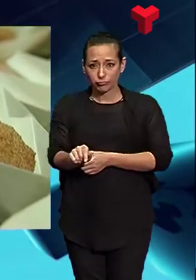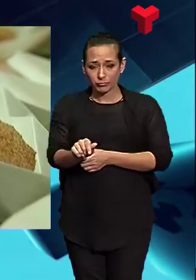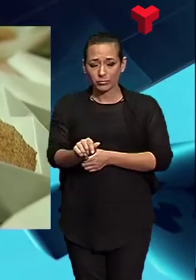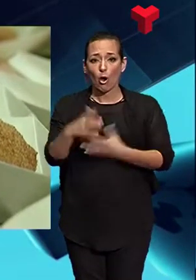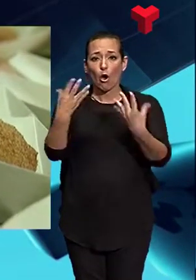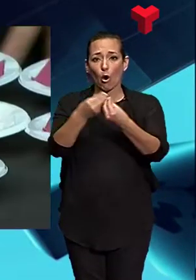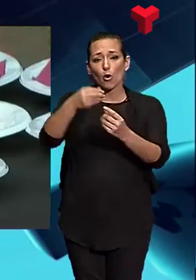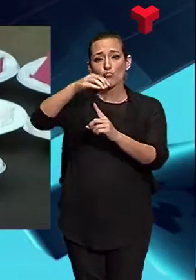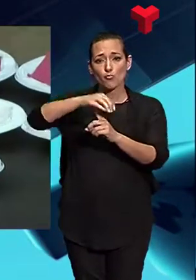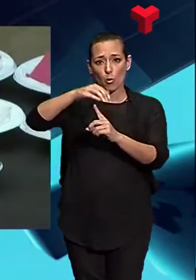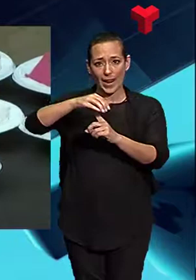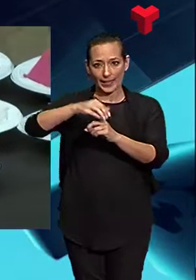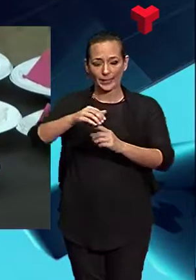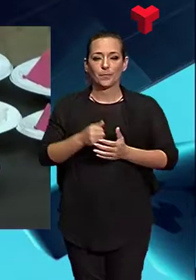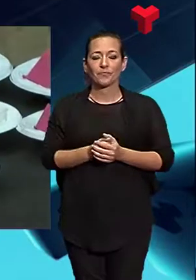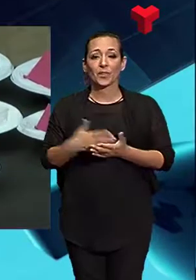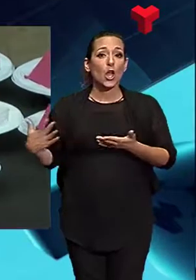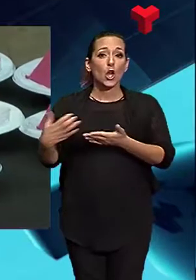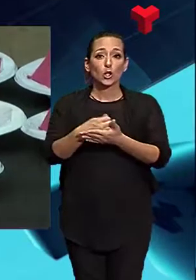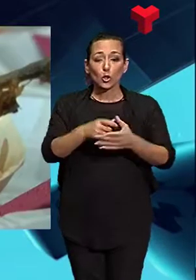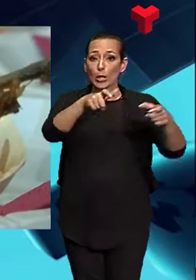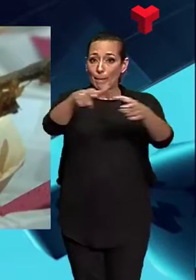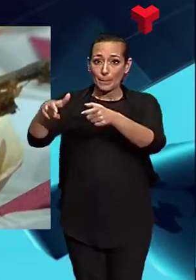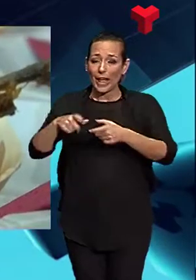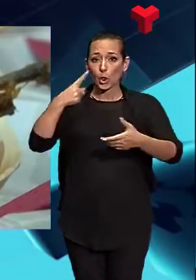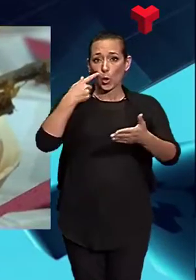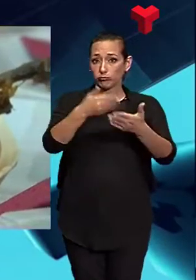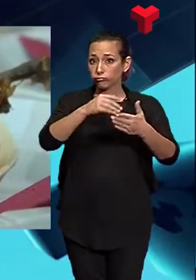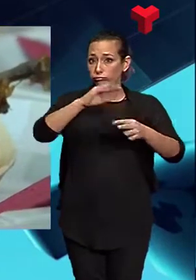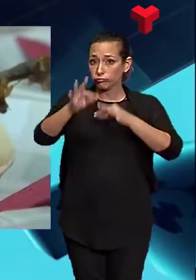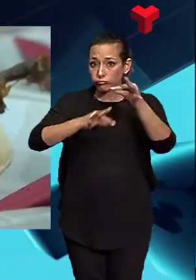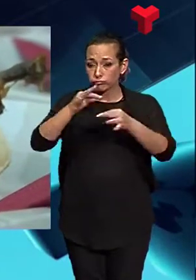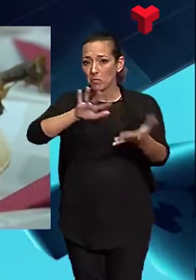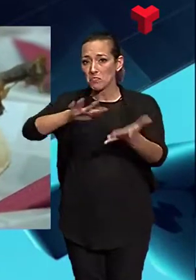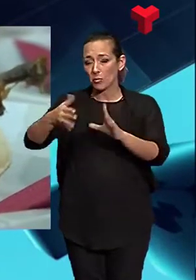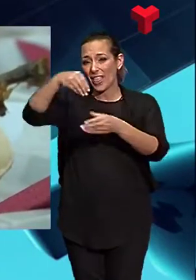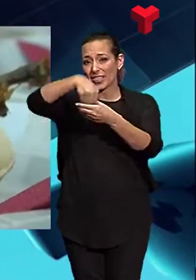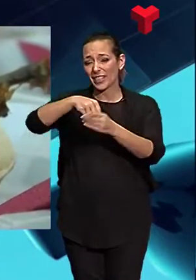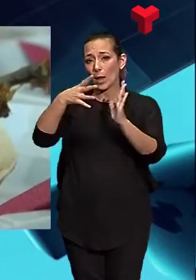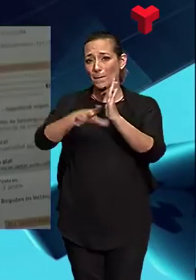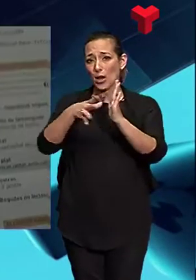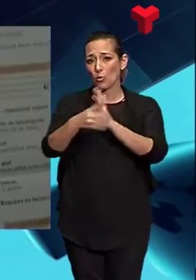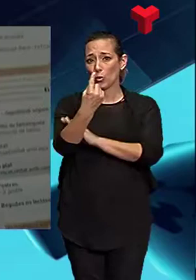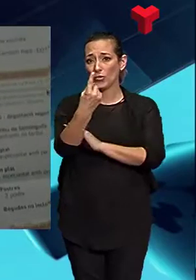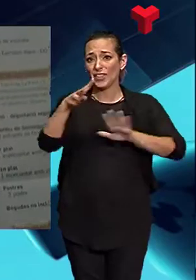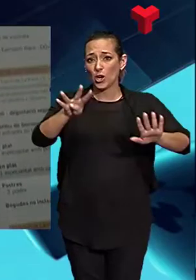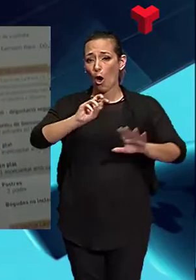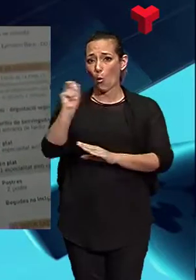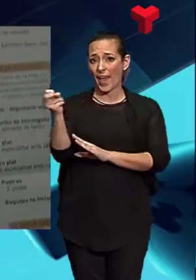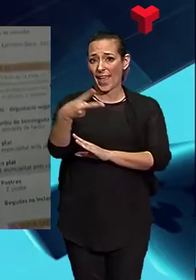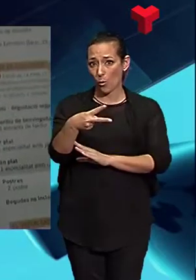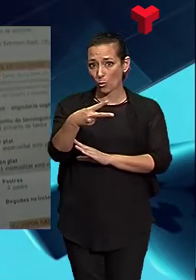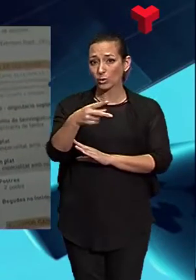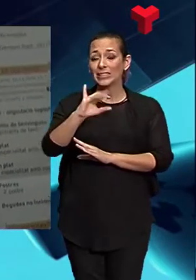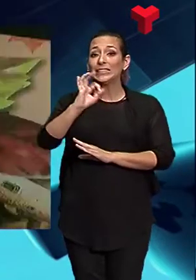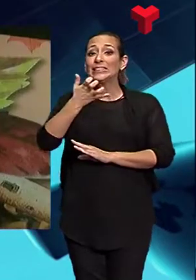de la Rasa. Tot plegat en tapes i plats inclosos en menús que oscil·len entre els poc més dels 19 euros amb els gairebé 40 euros